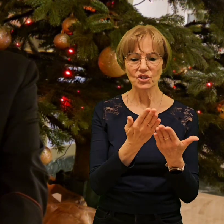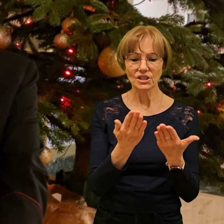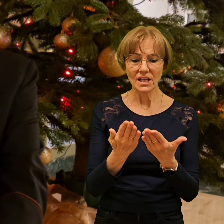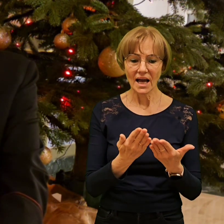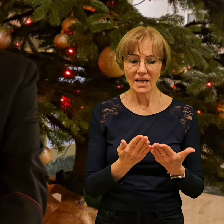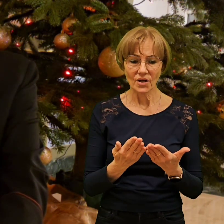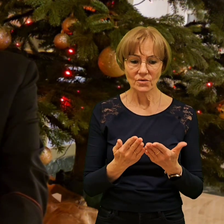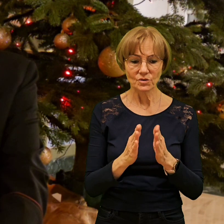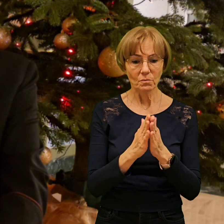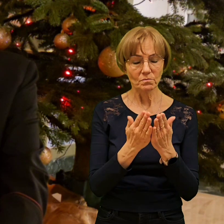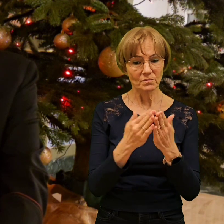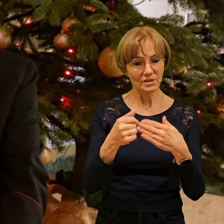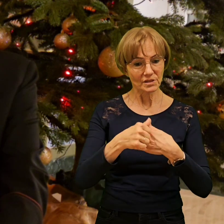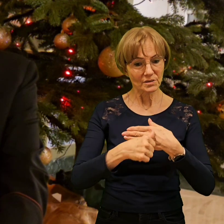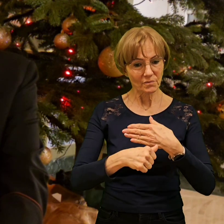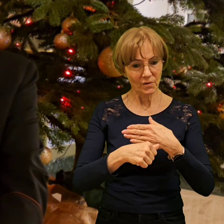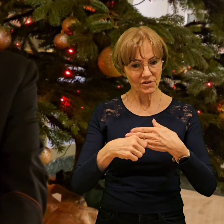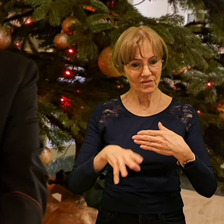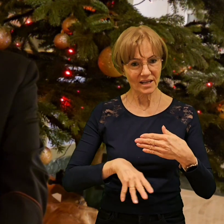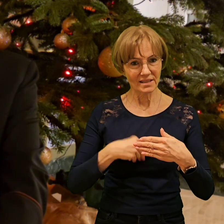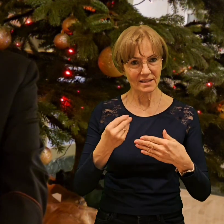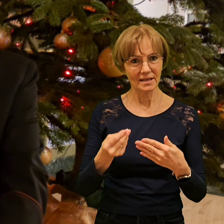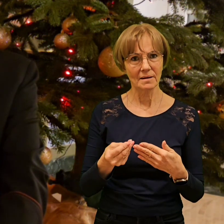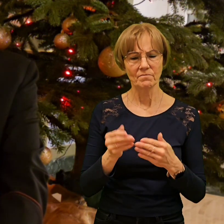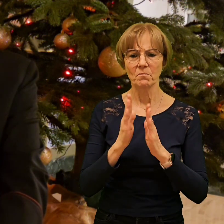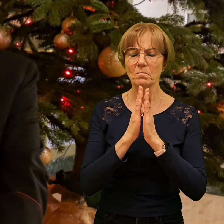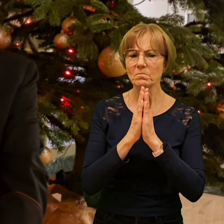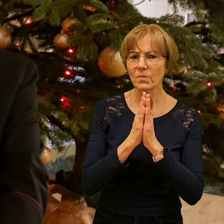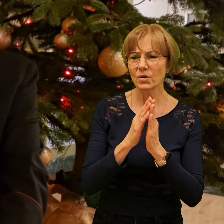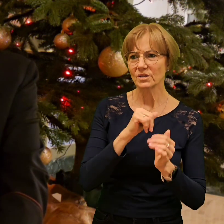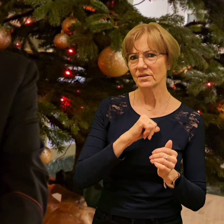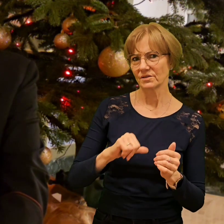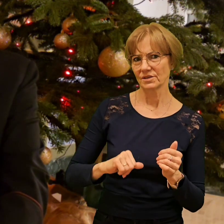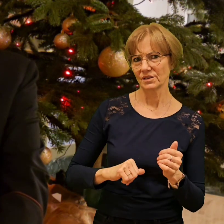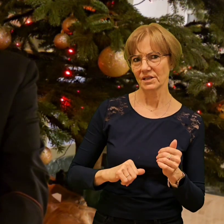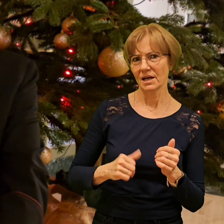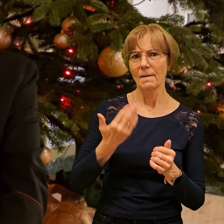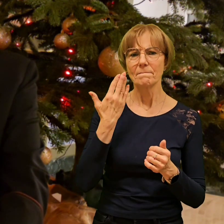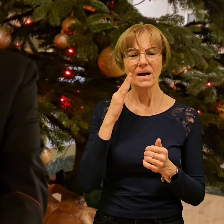modląc się w bardzo prosty sposób. Taki, który